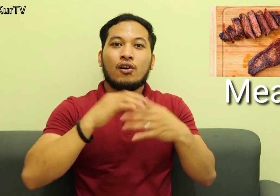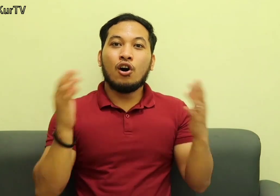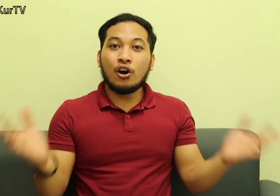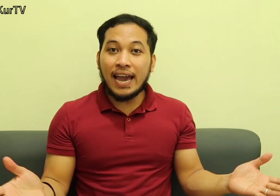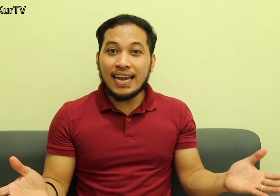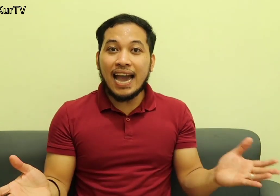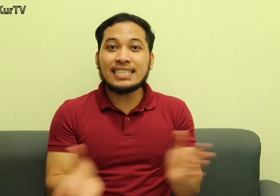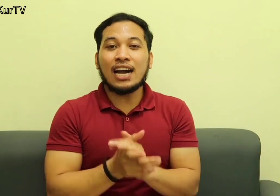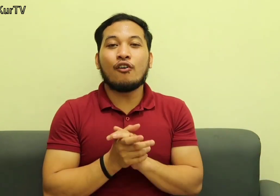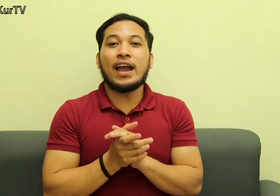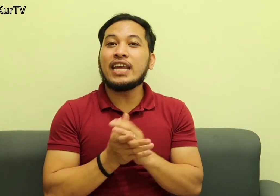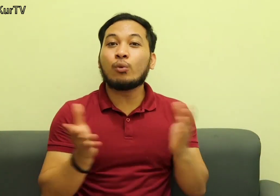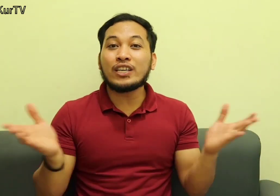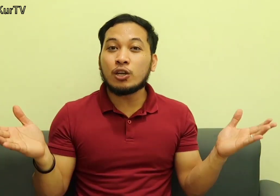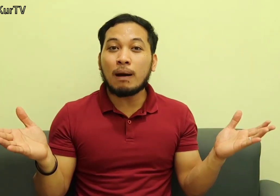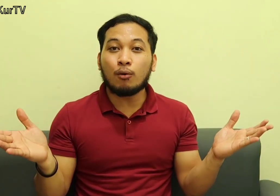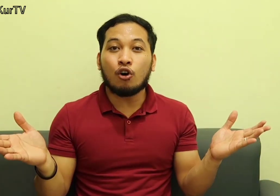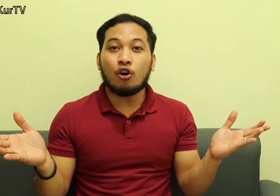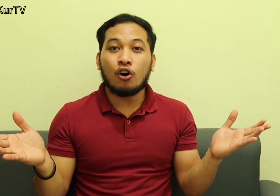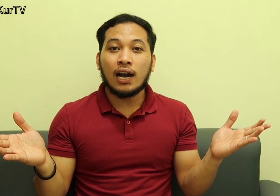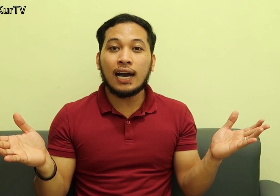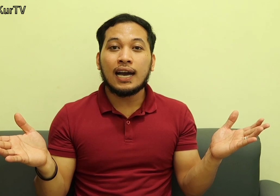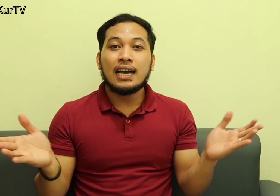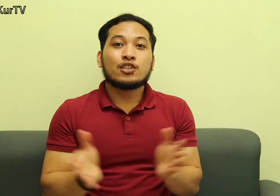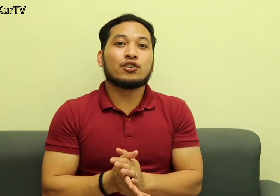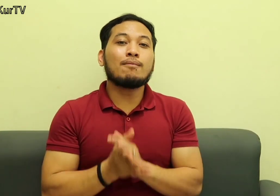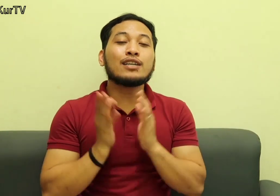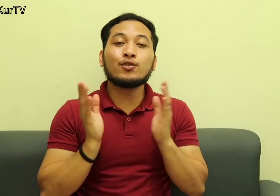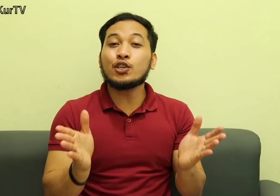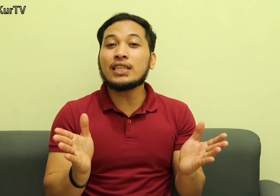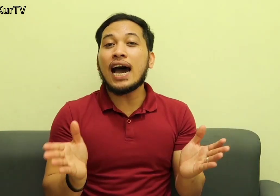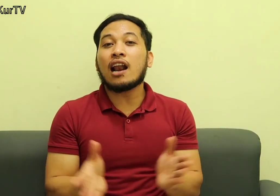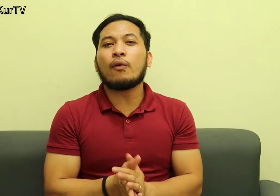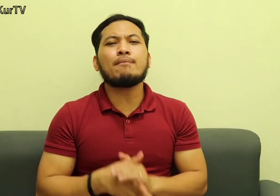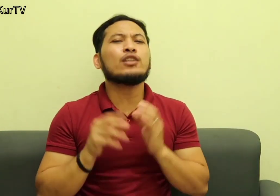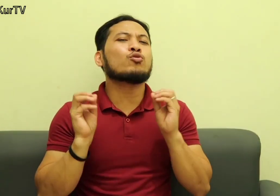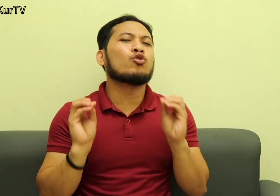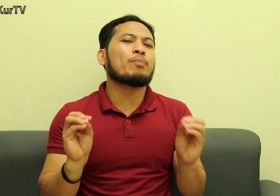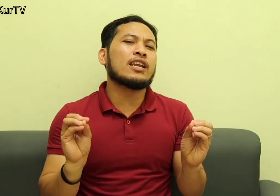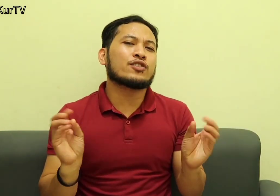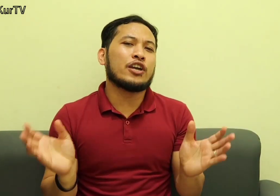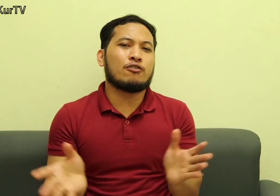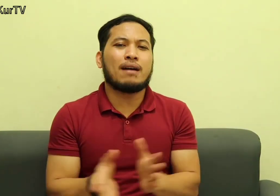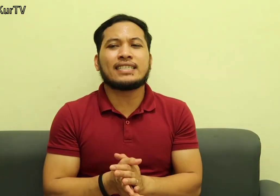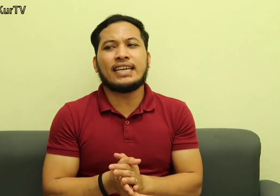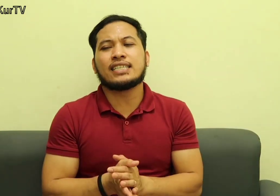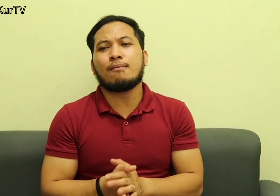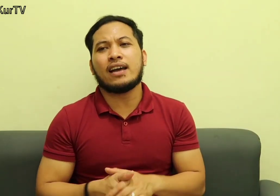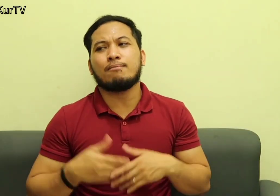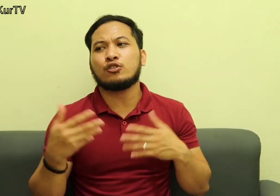Okay guys Any question pa po Ha? So, sa mga susunod na araw Ay may tuturo pa rin ako sa inyong mga signs naman About